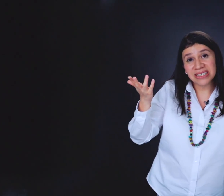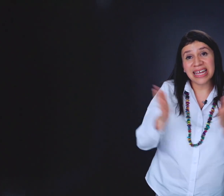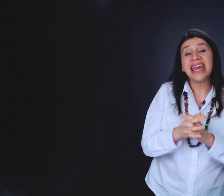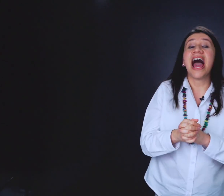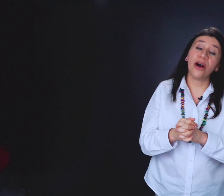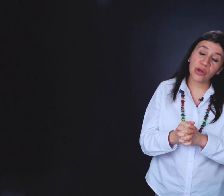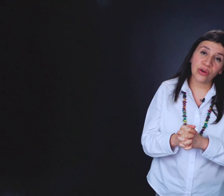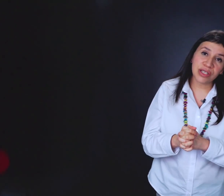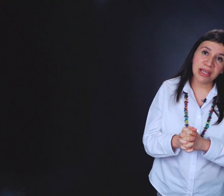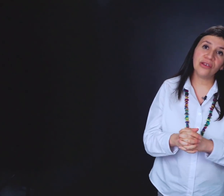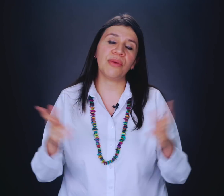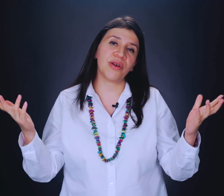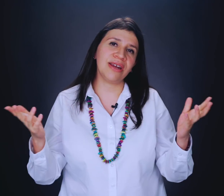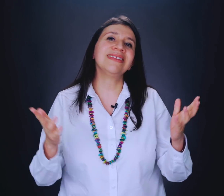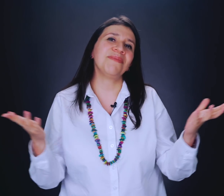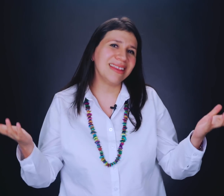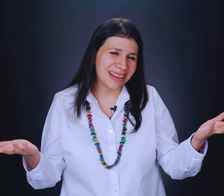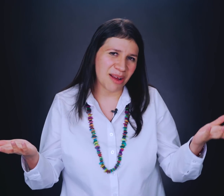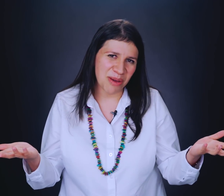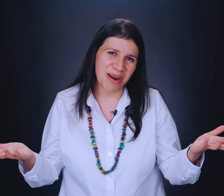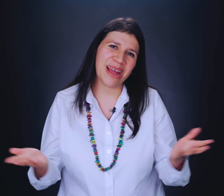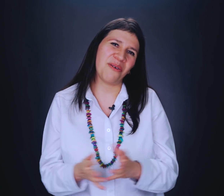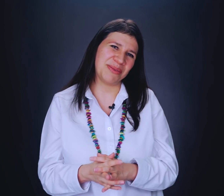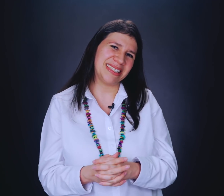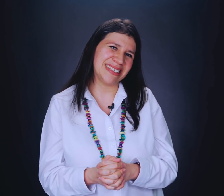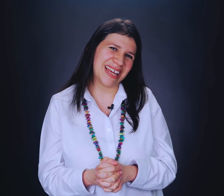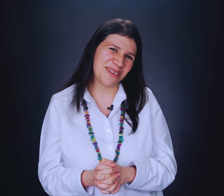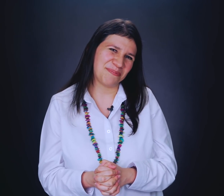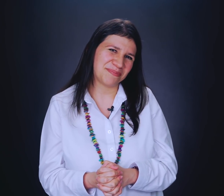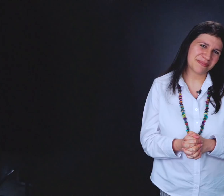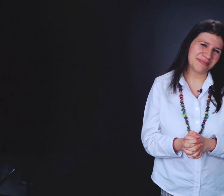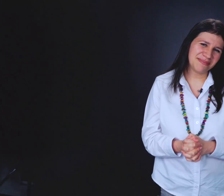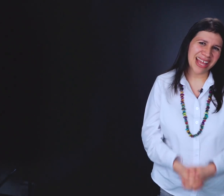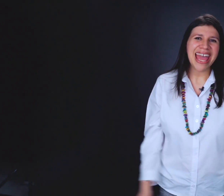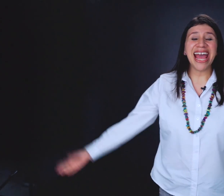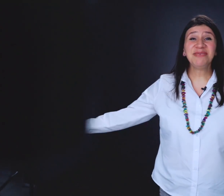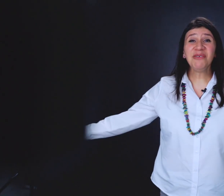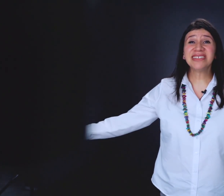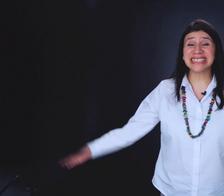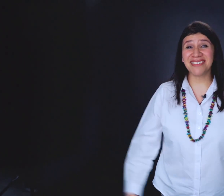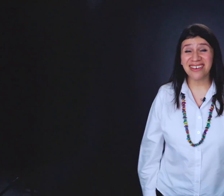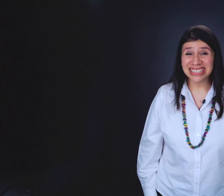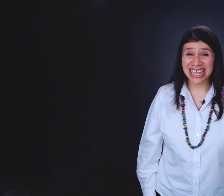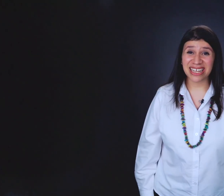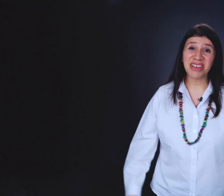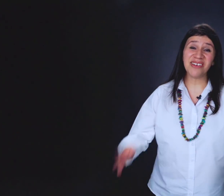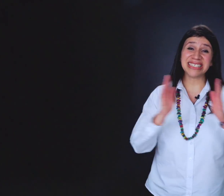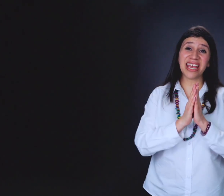de autoconocimiento, y por qué no, también de terapia de pareja cuando es necesario. Espero, amigos, que este video les haya servido, les haya